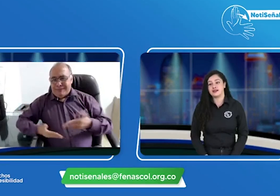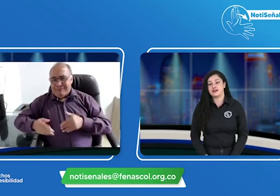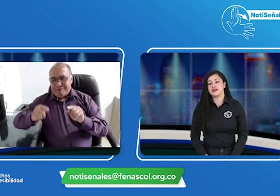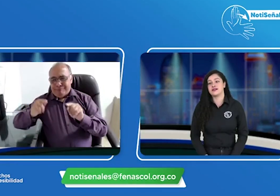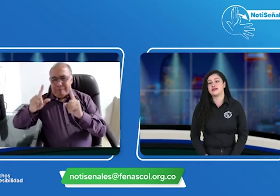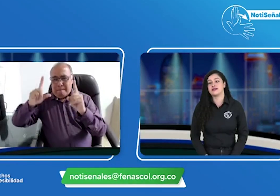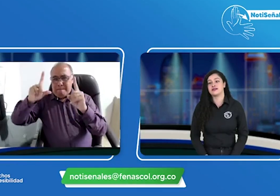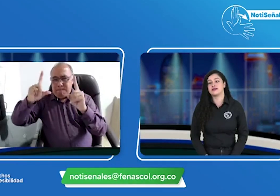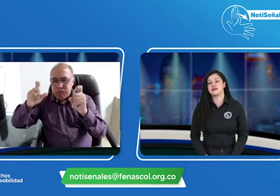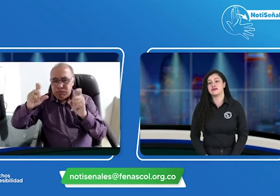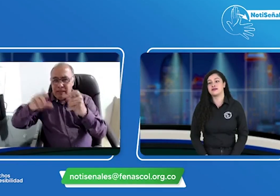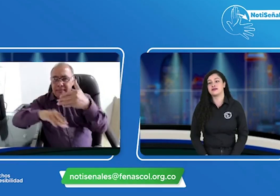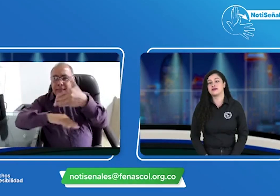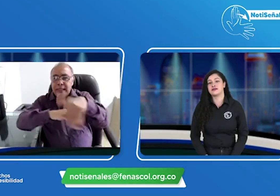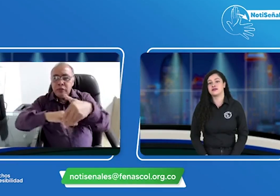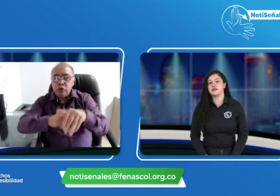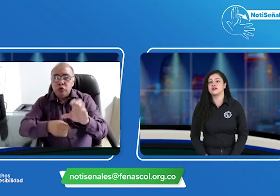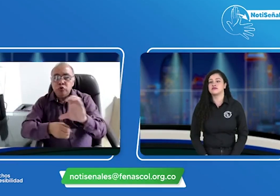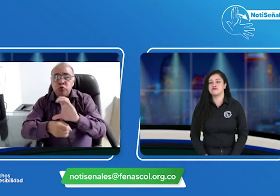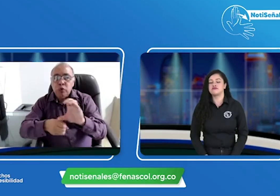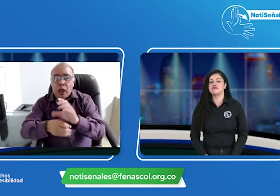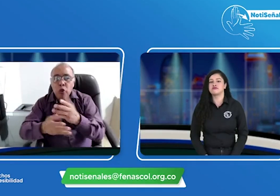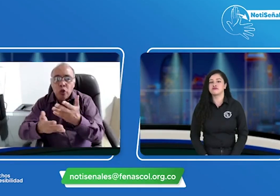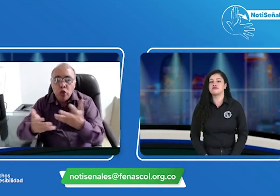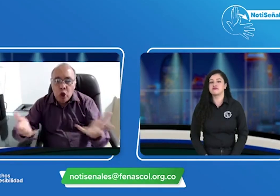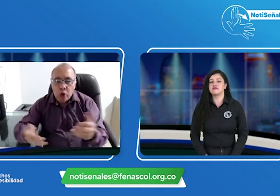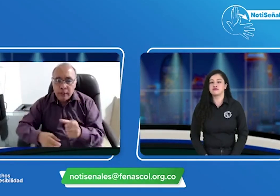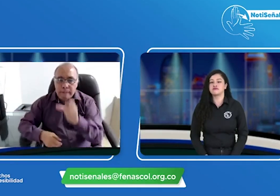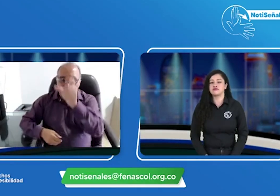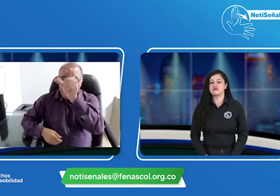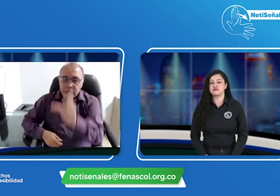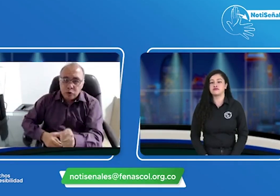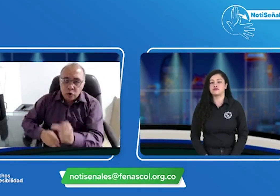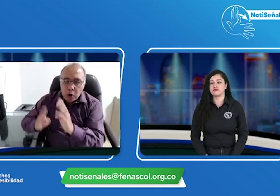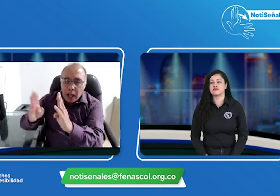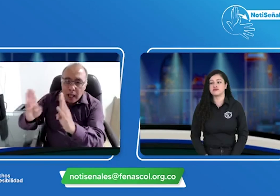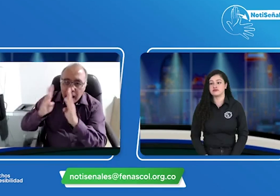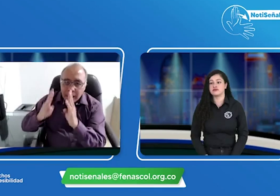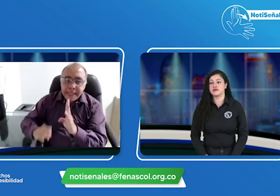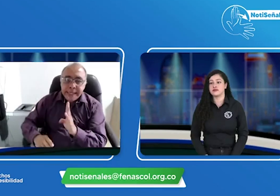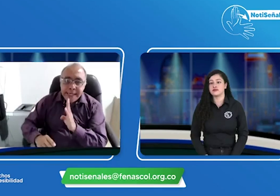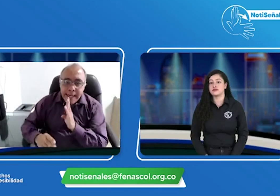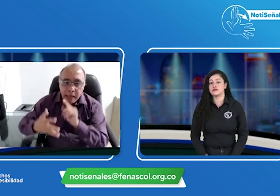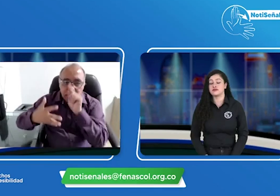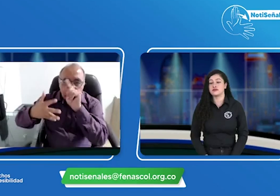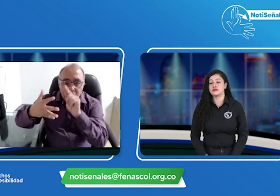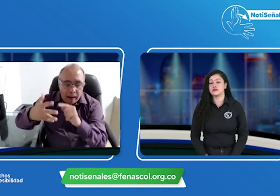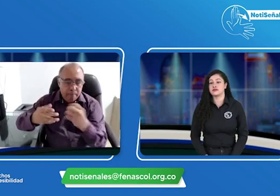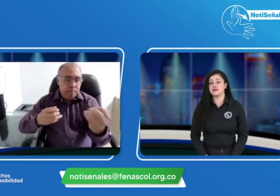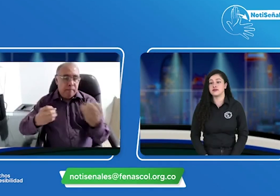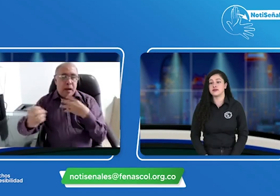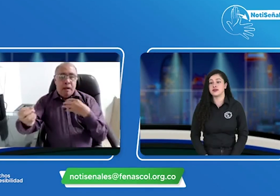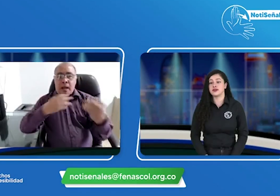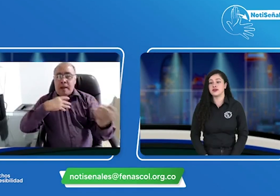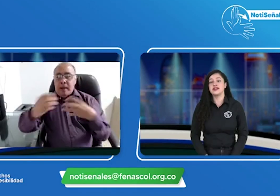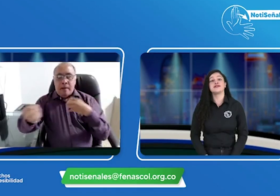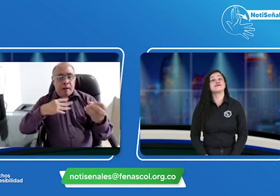acercan algunos de los espacios donde van a hacer sus trámites y reciben